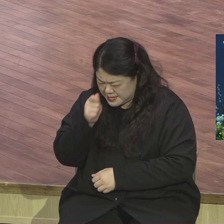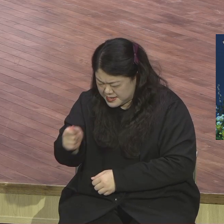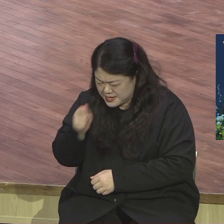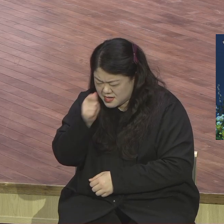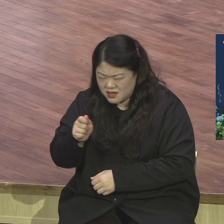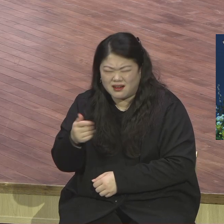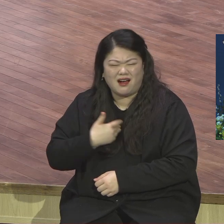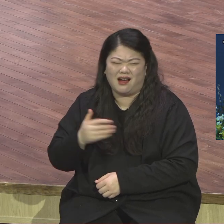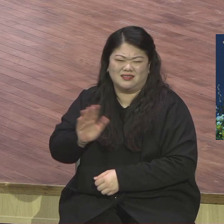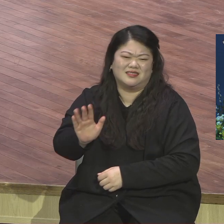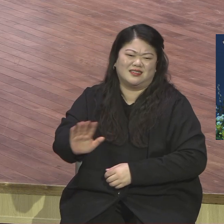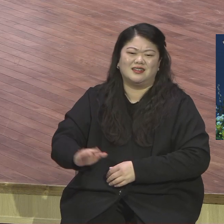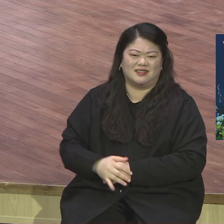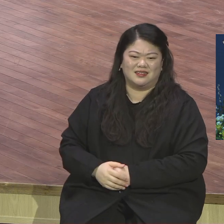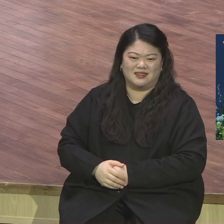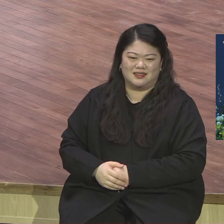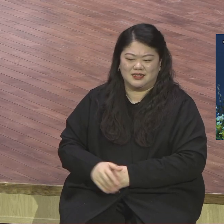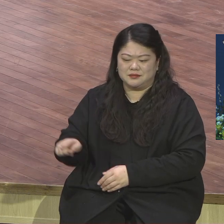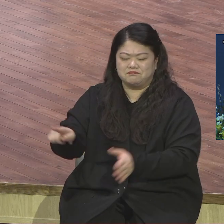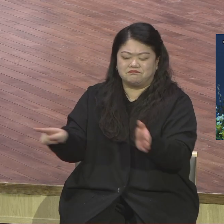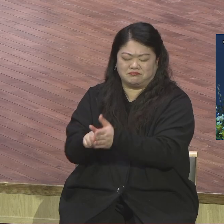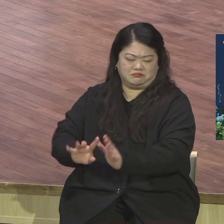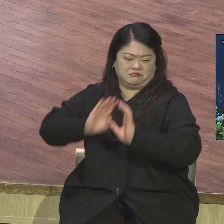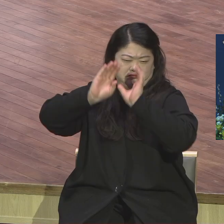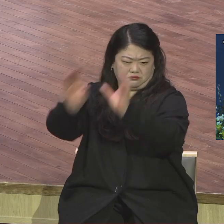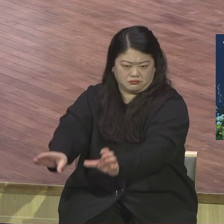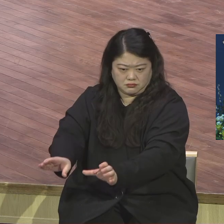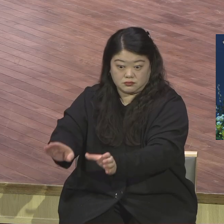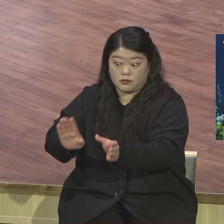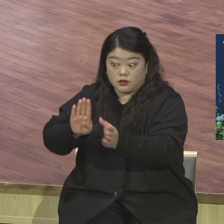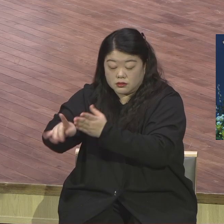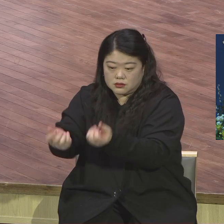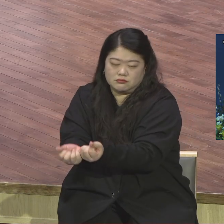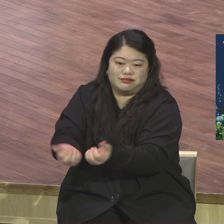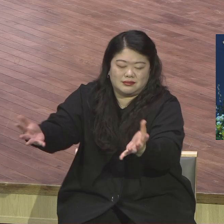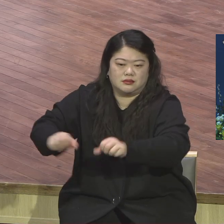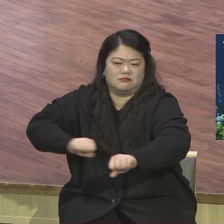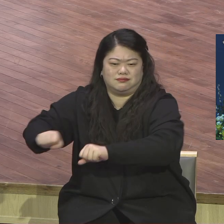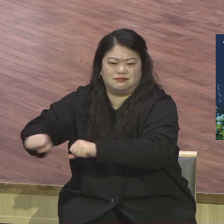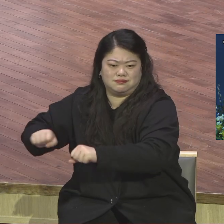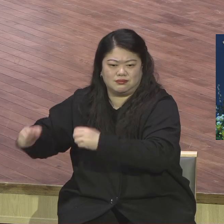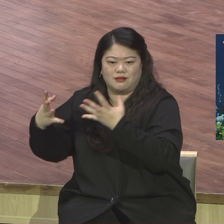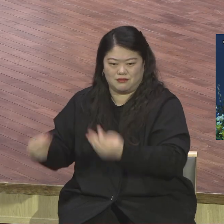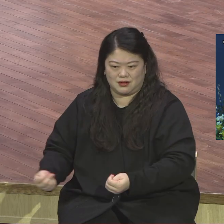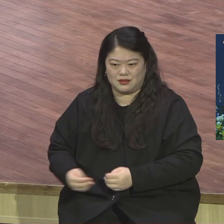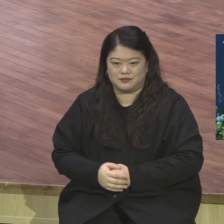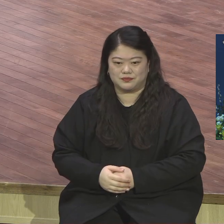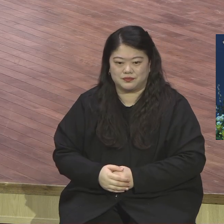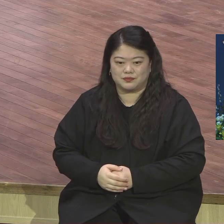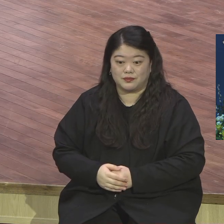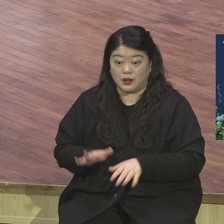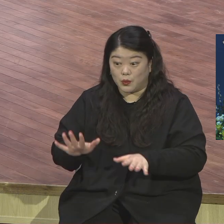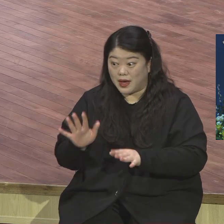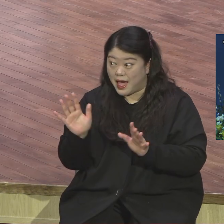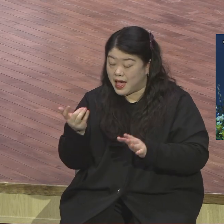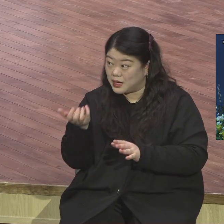정말 올인 집중에서 현장에서 제사를 세우는 오늘도 우리 교육자들 다 모였습니다. 70명 온